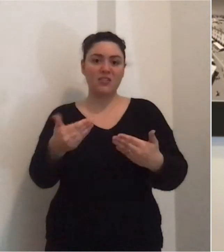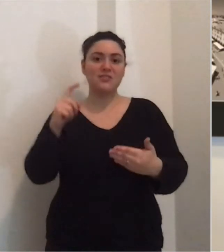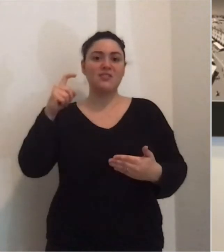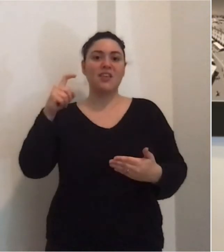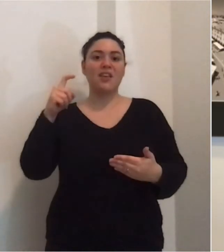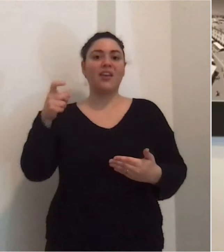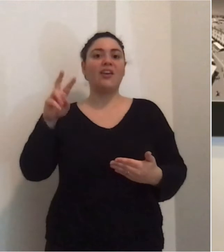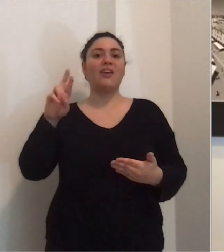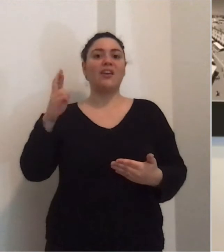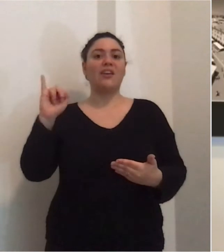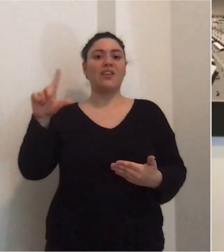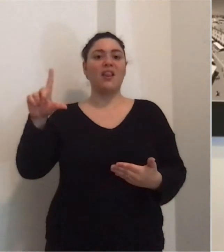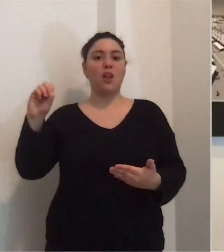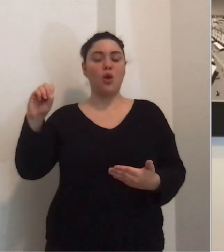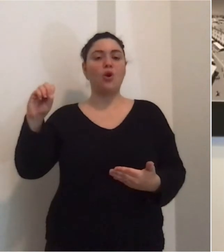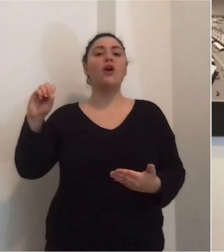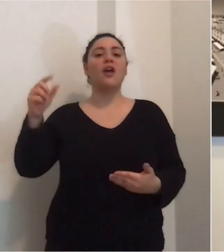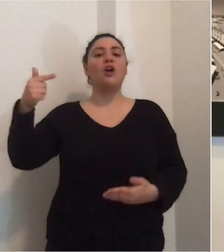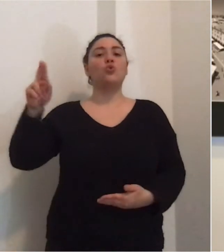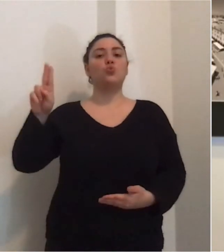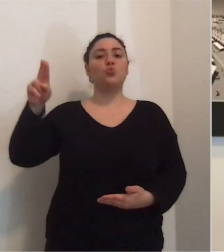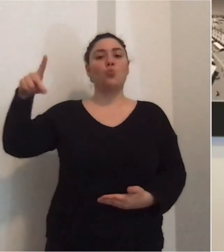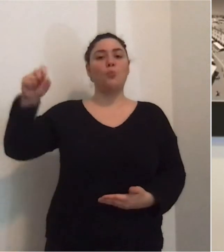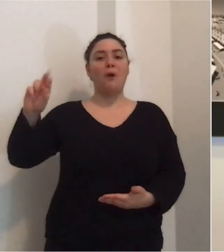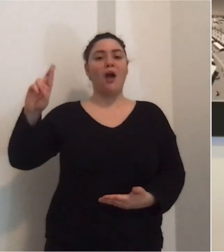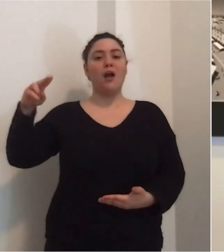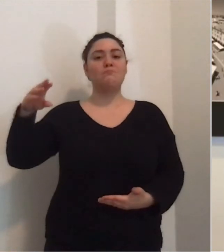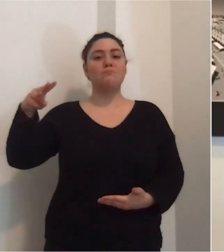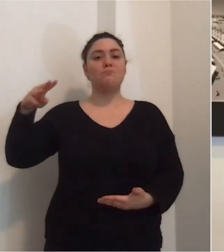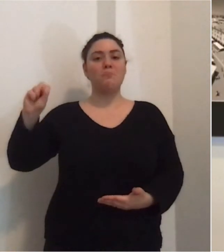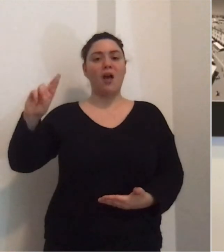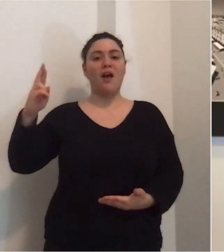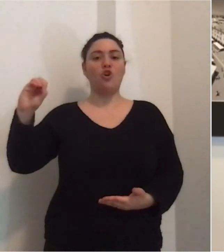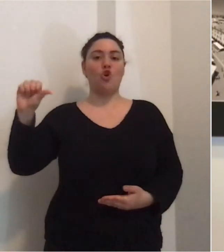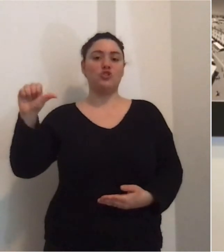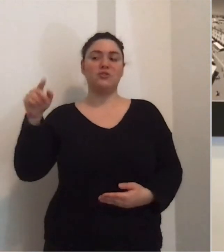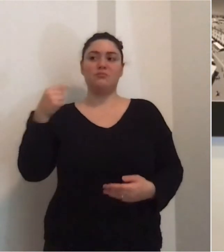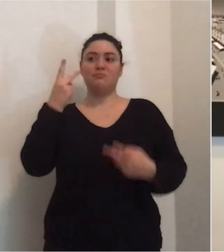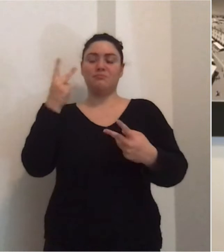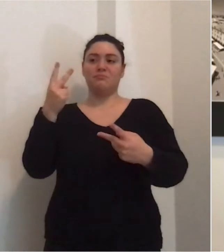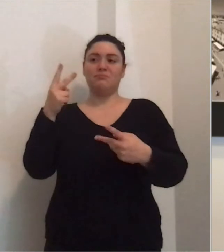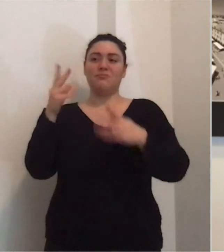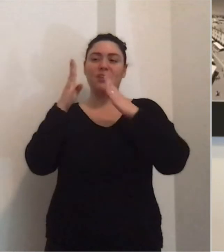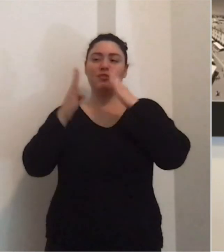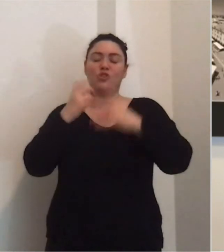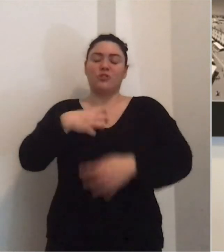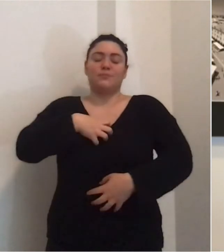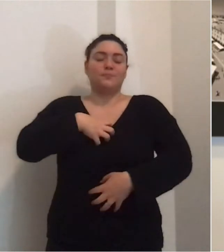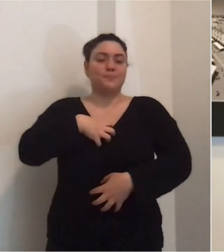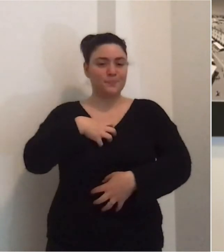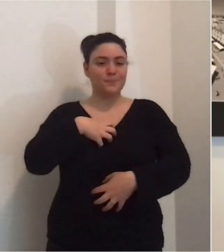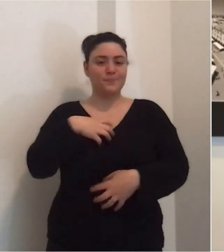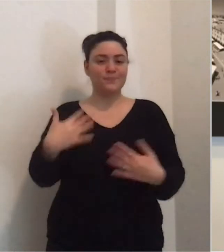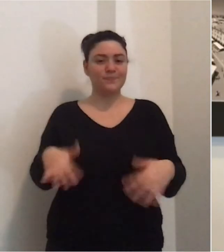ringrazio Grillo e Tupamaros perché ci hanno emozionato con quella canzone che ho pubblicato,